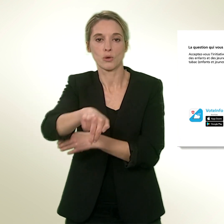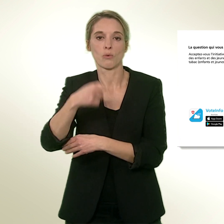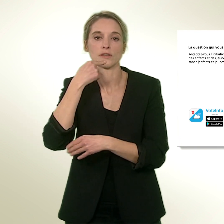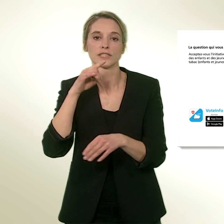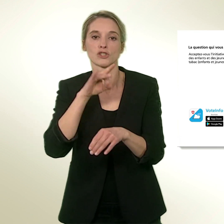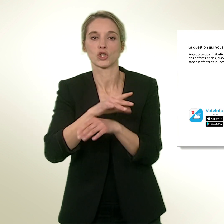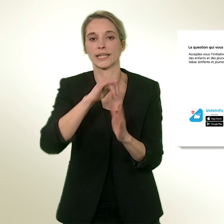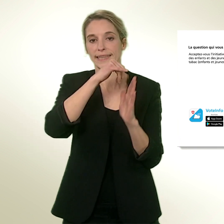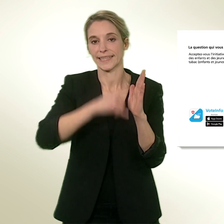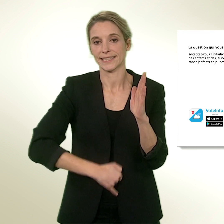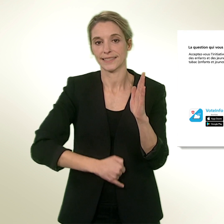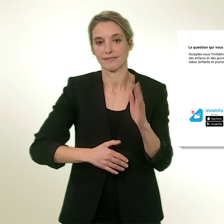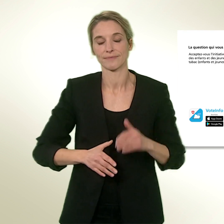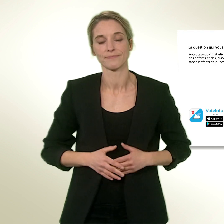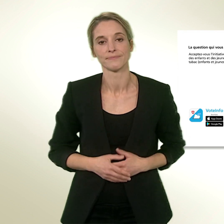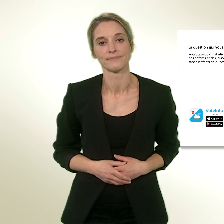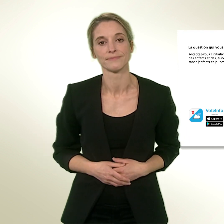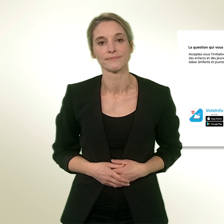Et puis, Conseil fédéral et le Parlement. Sous ?